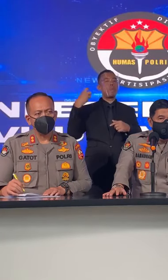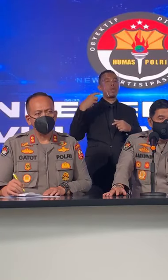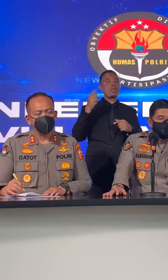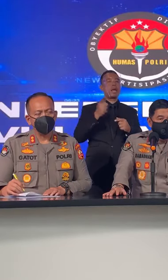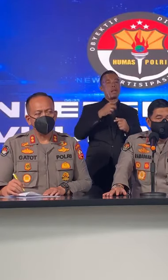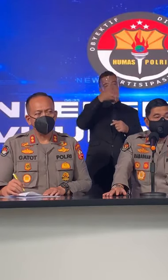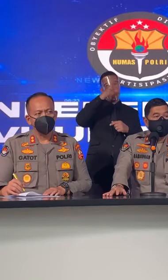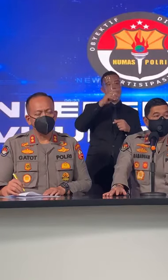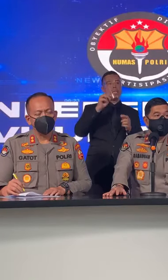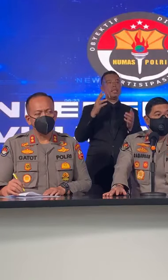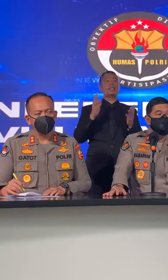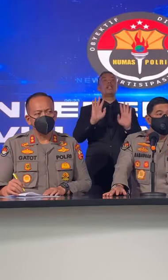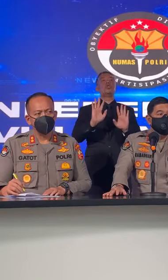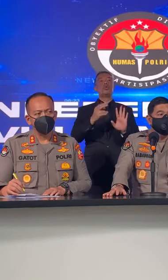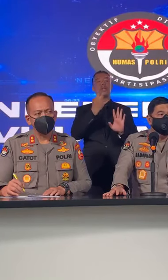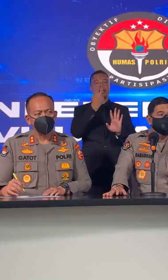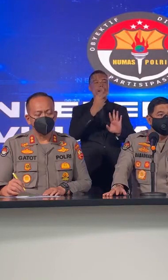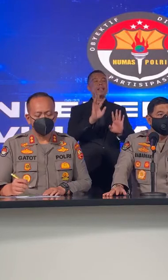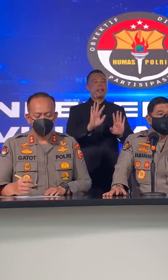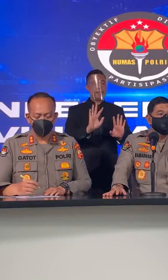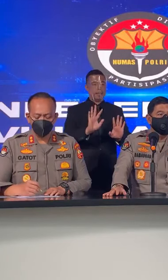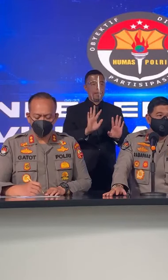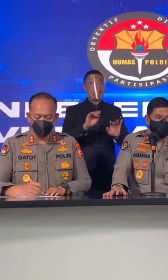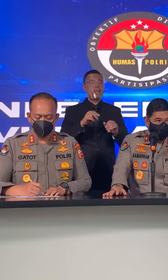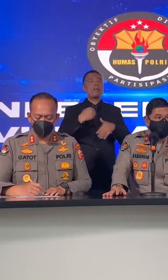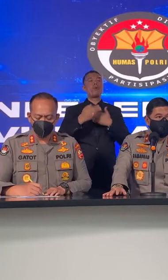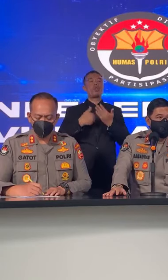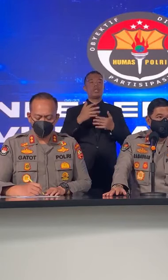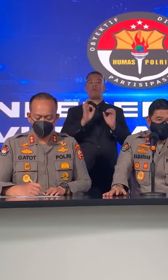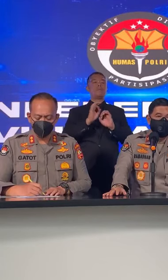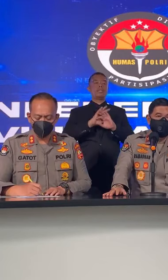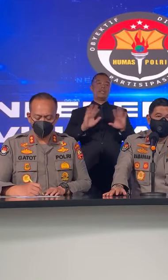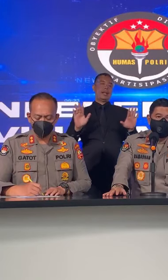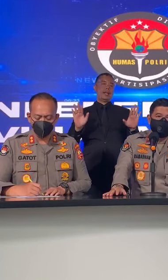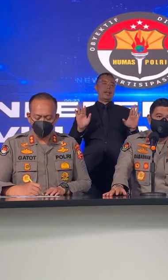Nanti Kita Lihat Nanti Masih Proses Kan